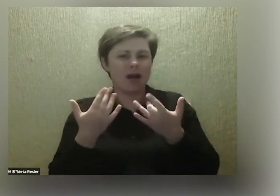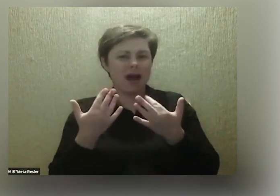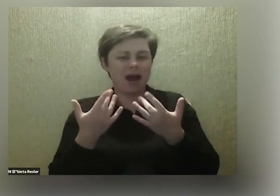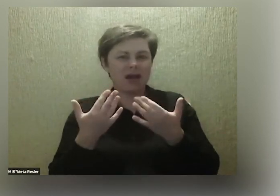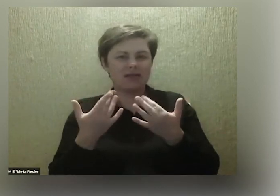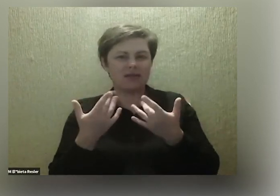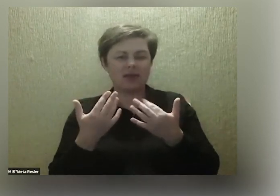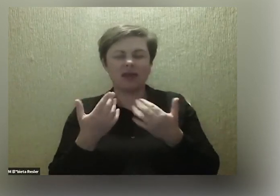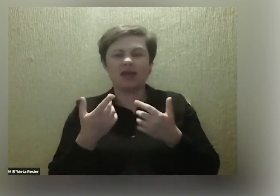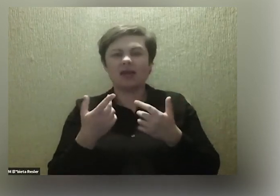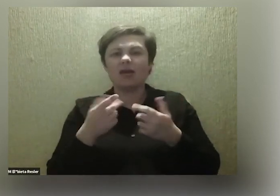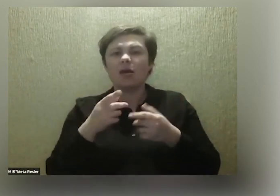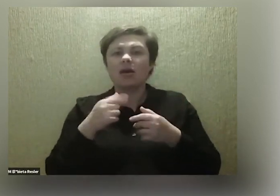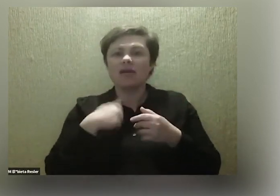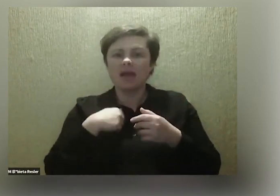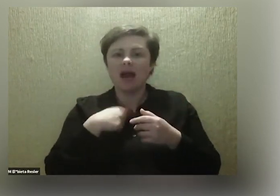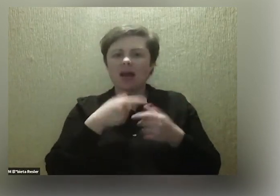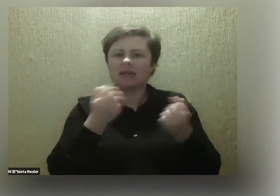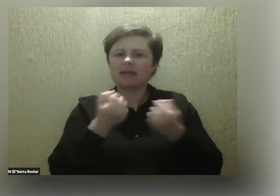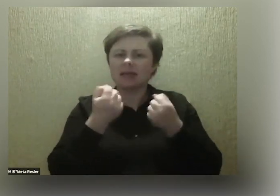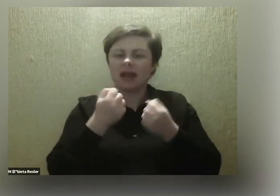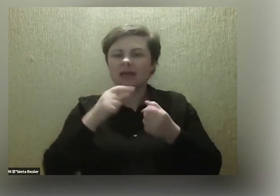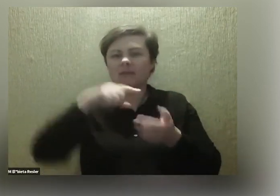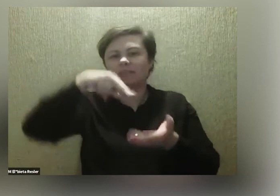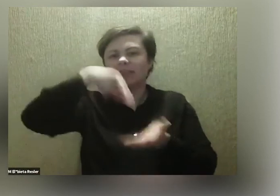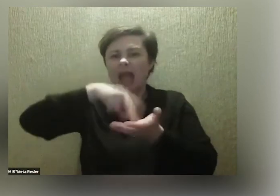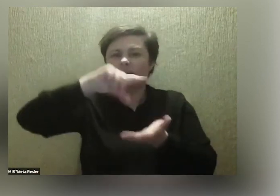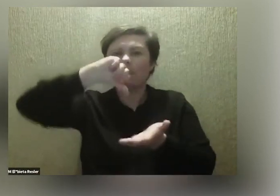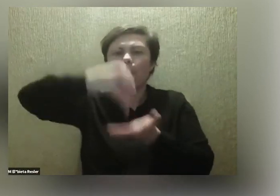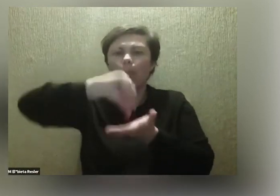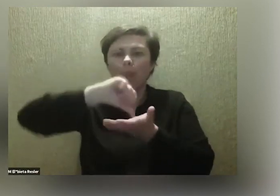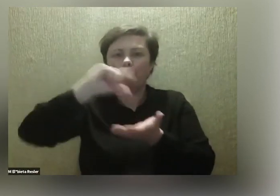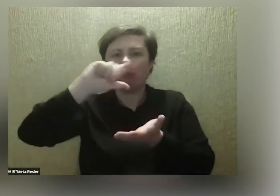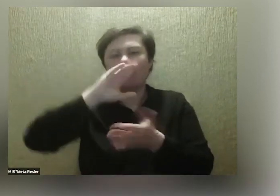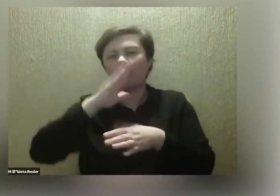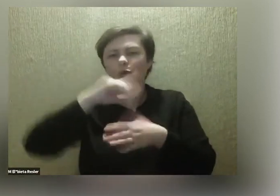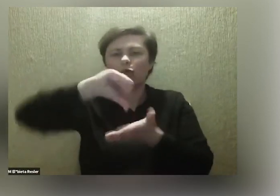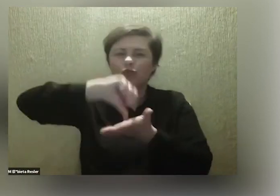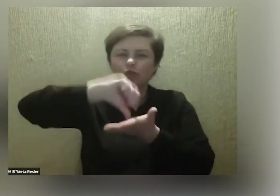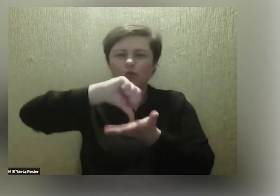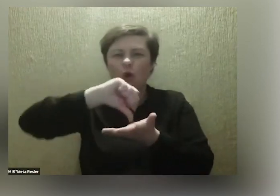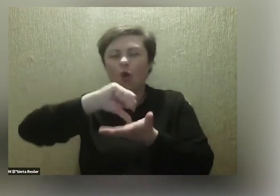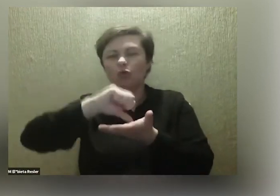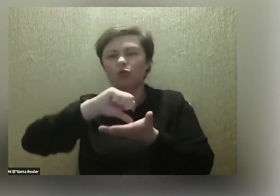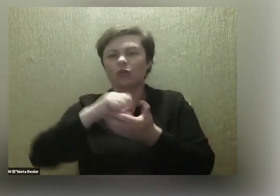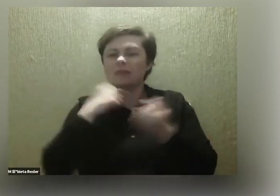że jestem gdzieś w tym wszystkim pośrodku i tak próbuję bardziej doprowadzać do porozumienia niż